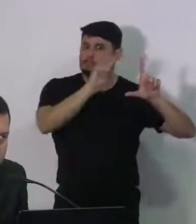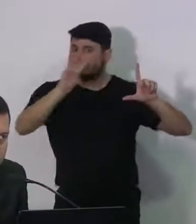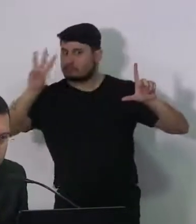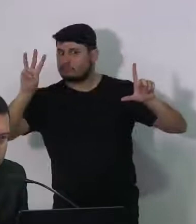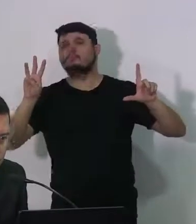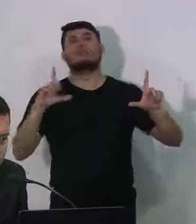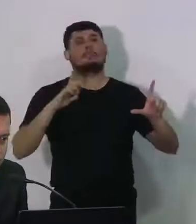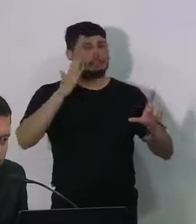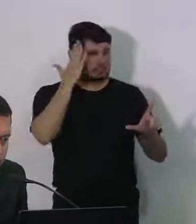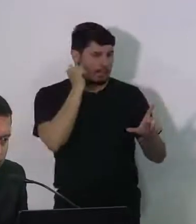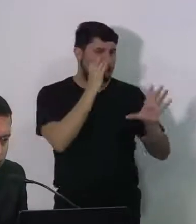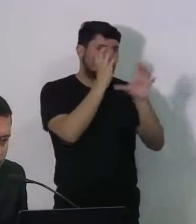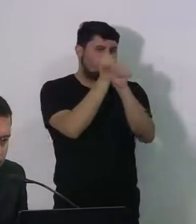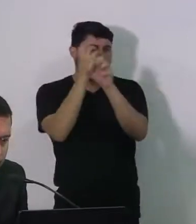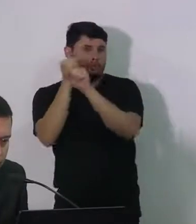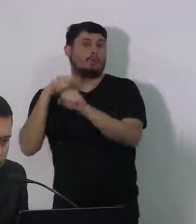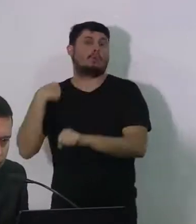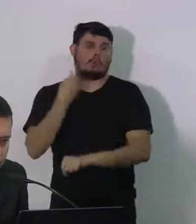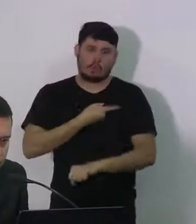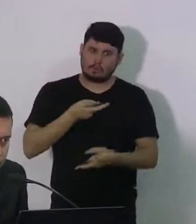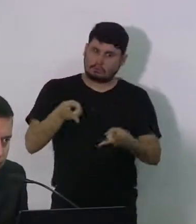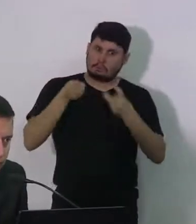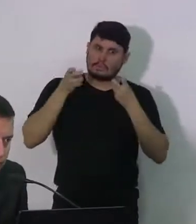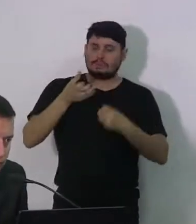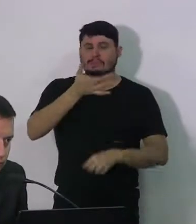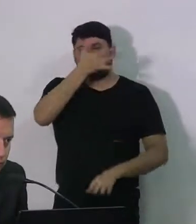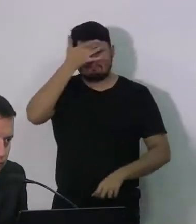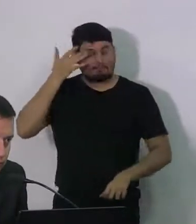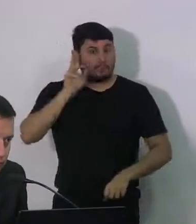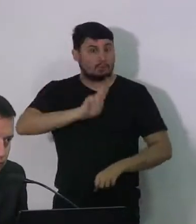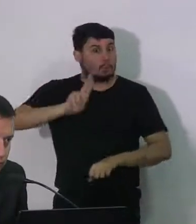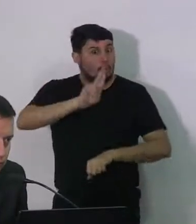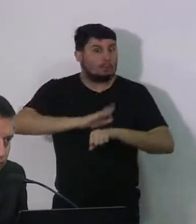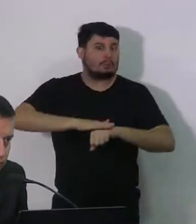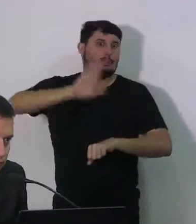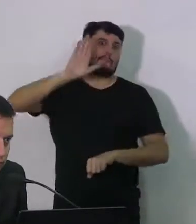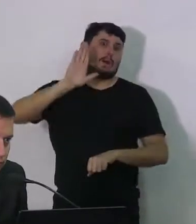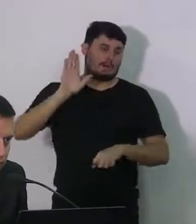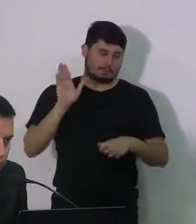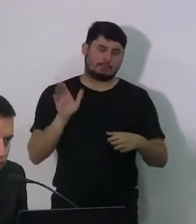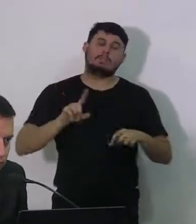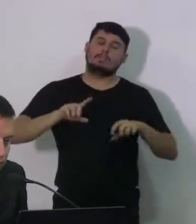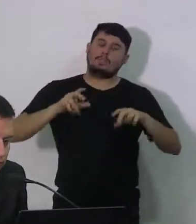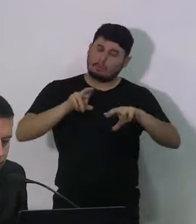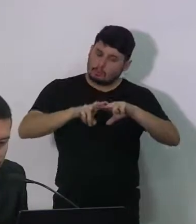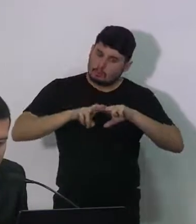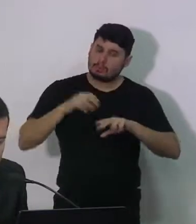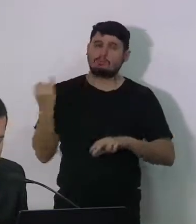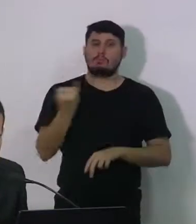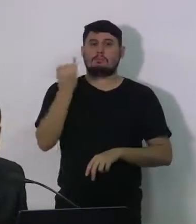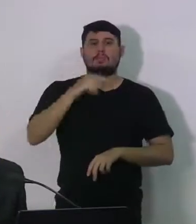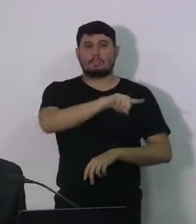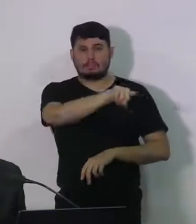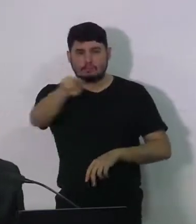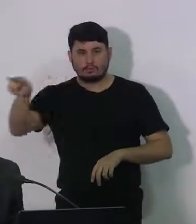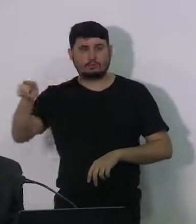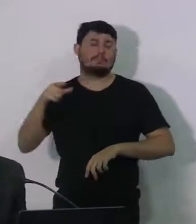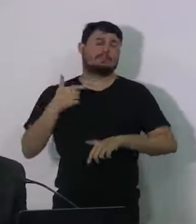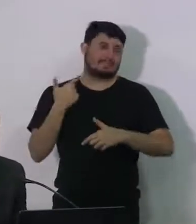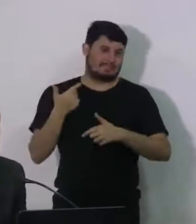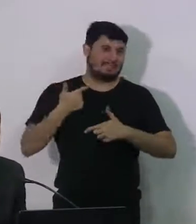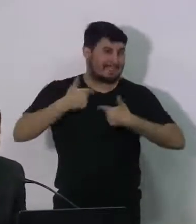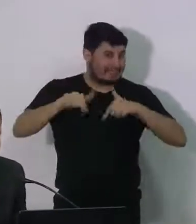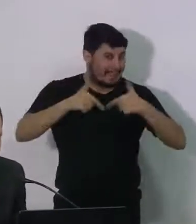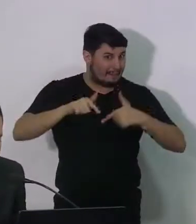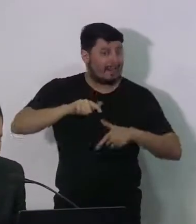Instagram, Facebook, a gente poder estar utilizando também esses meios de comunicação a partir dos comunicadores, da responsabilidade que vocês têm com a nossa